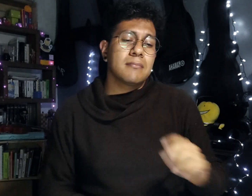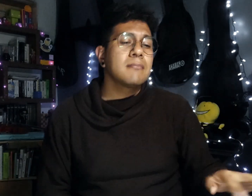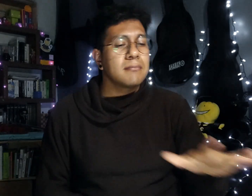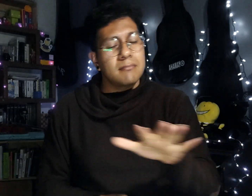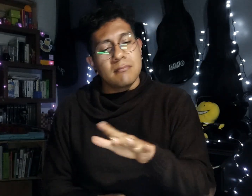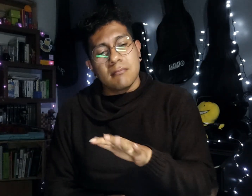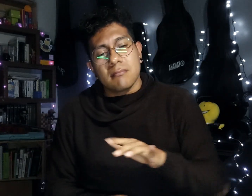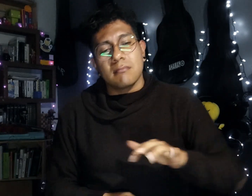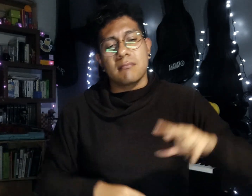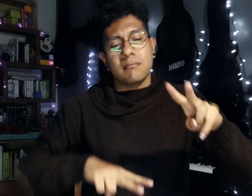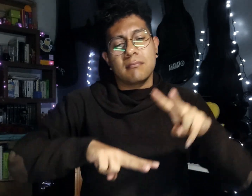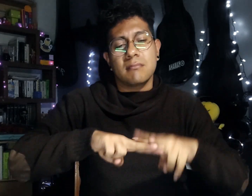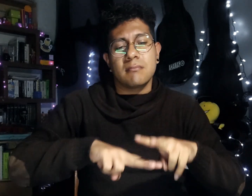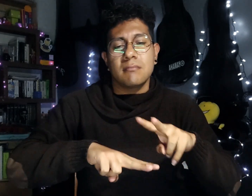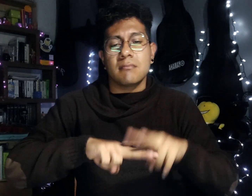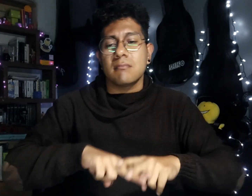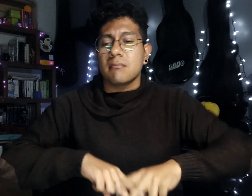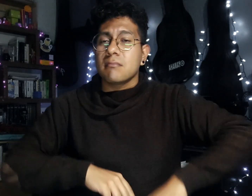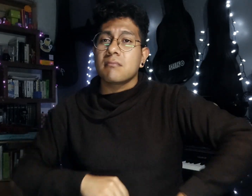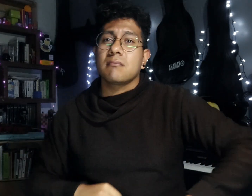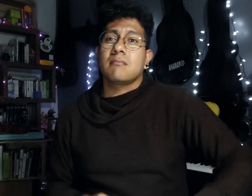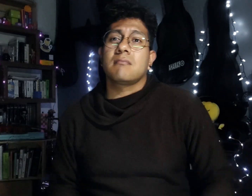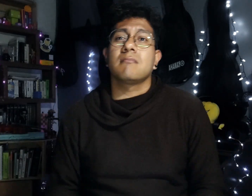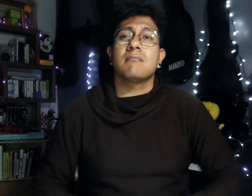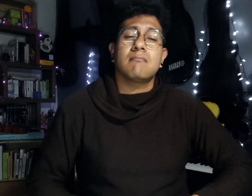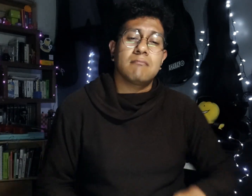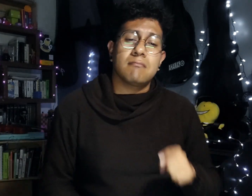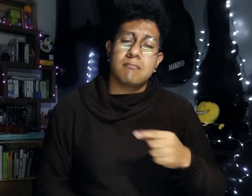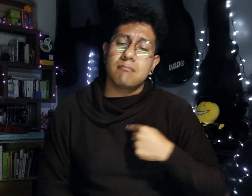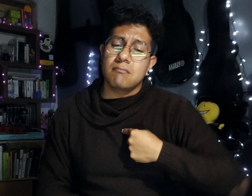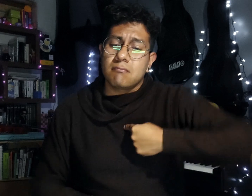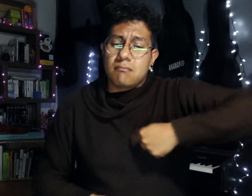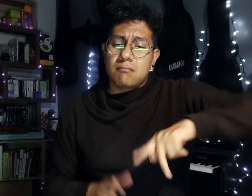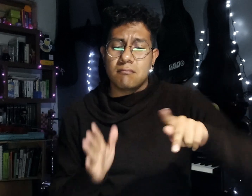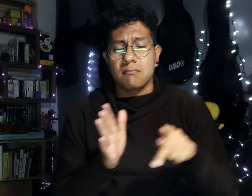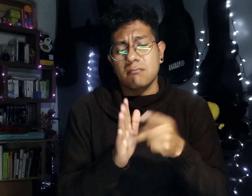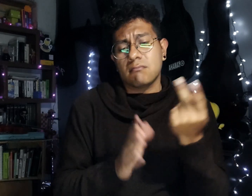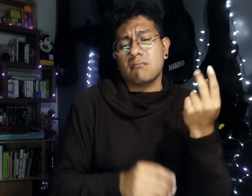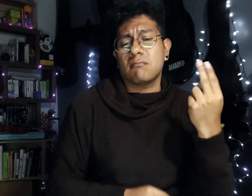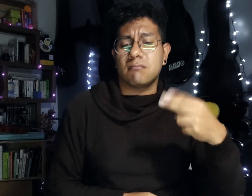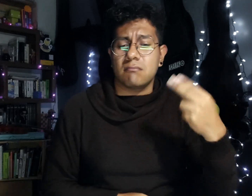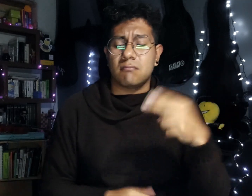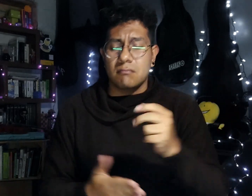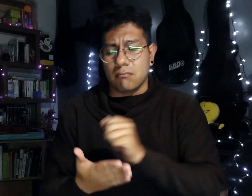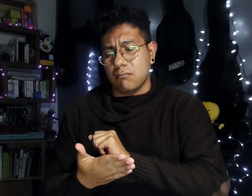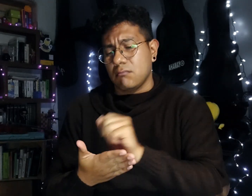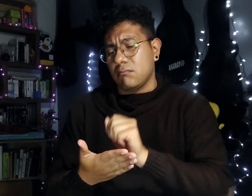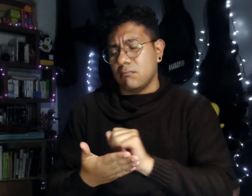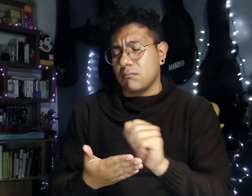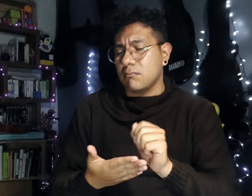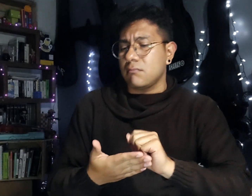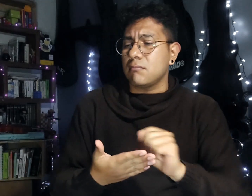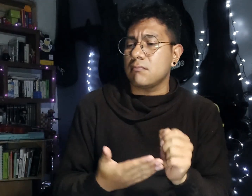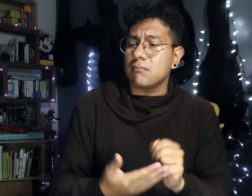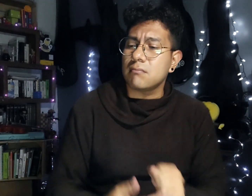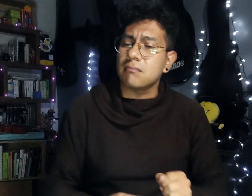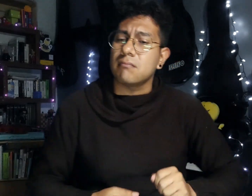Sentado en la arena, escribo tu nombre otra vez ¿Por qué te